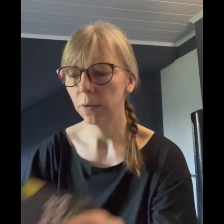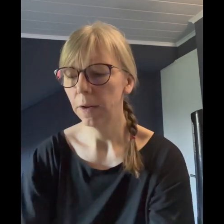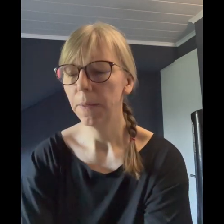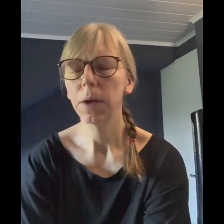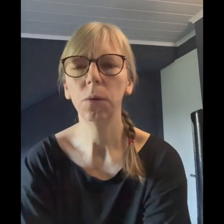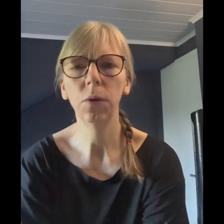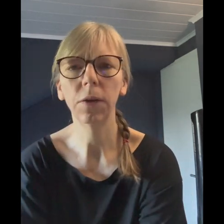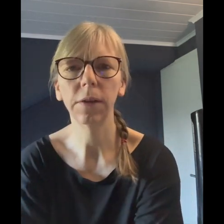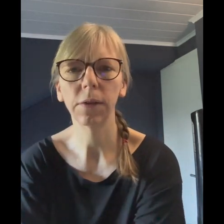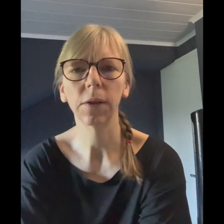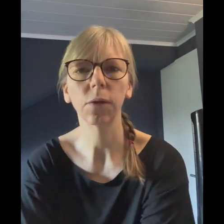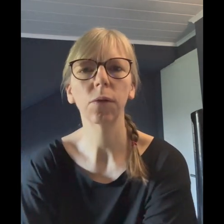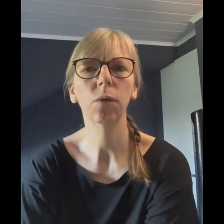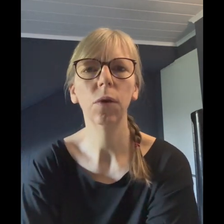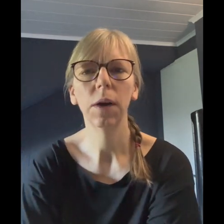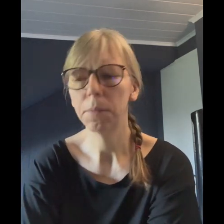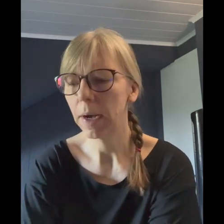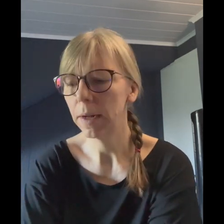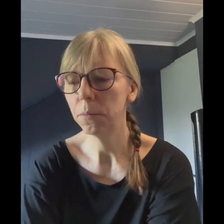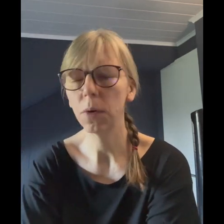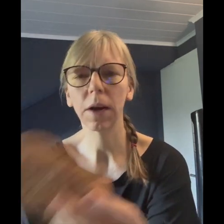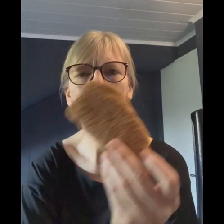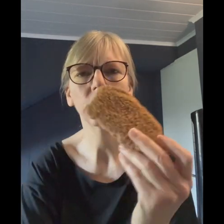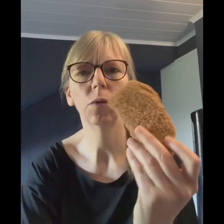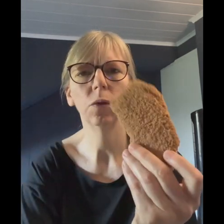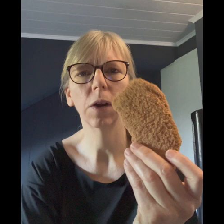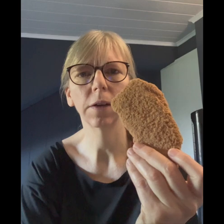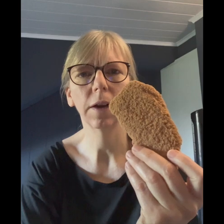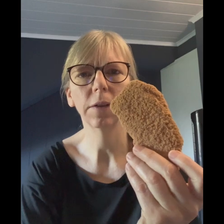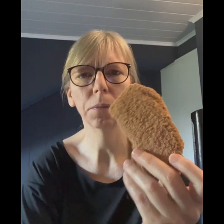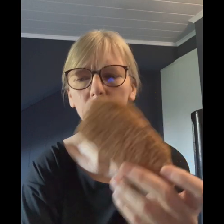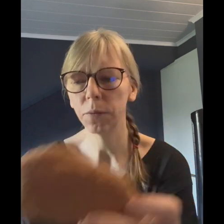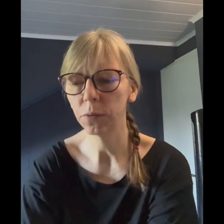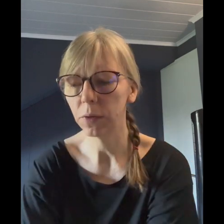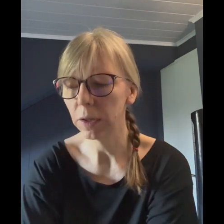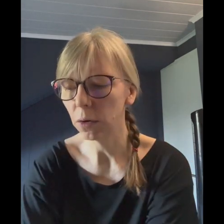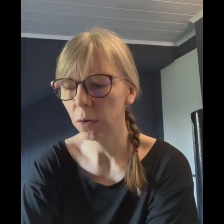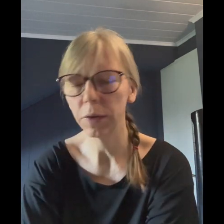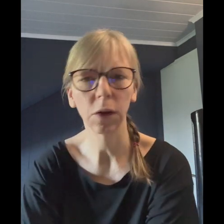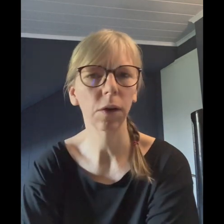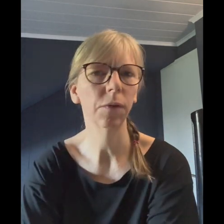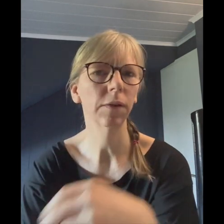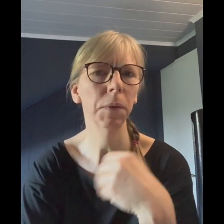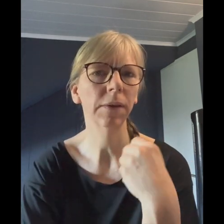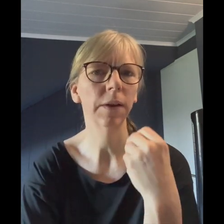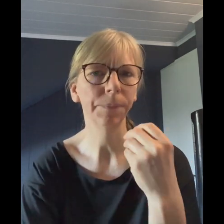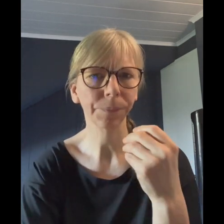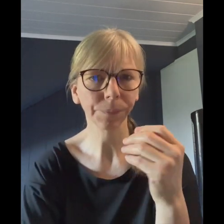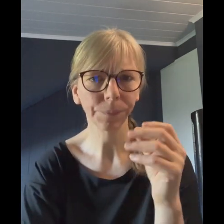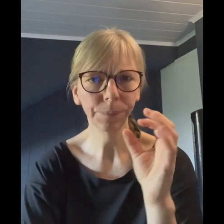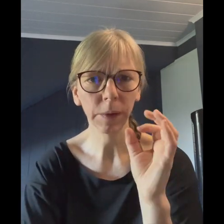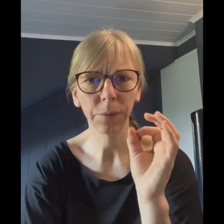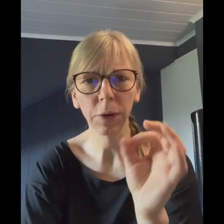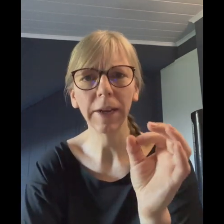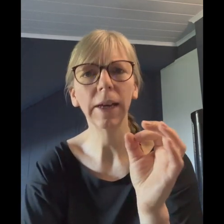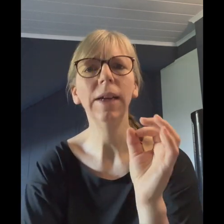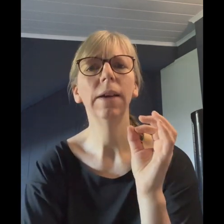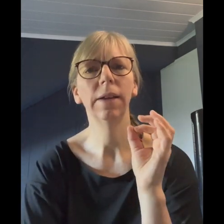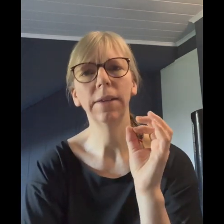und es ist auch so, mal moderat Kohlenhydrate einzubauen, funktioniert ja häufig auch etwas besser. Von daher ist die